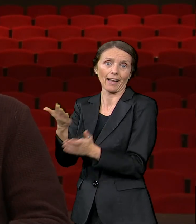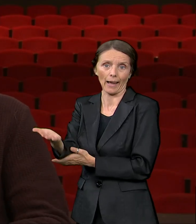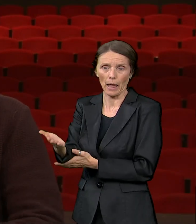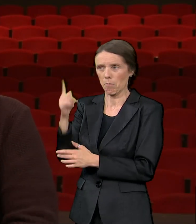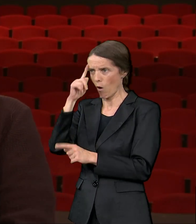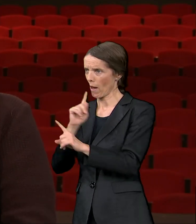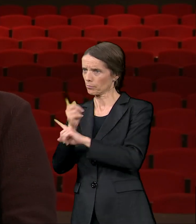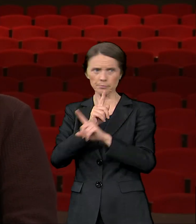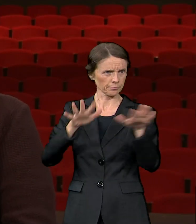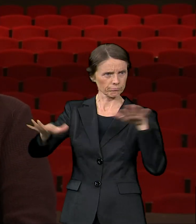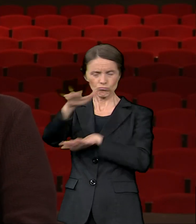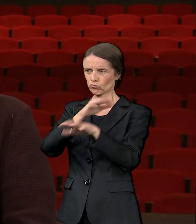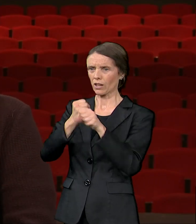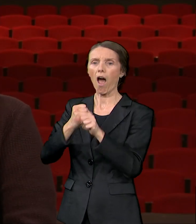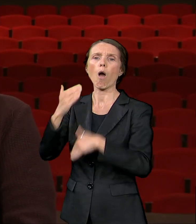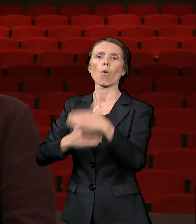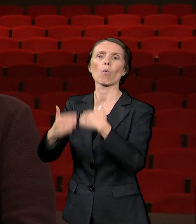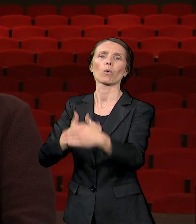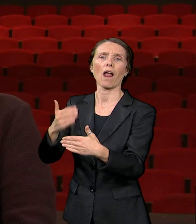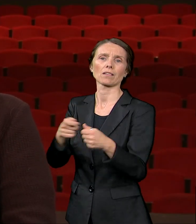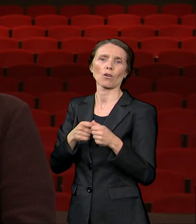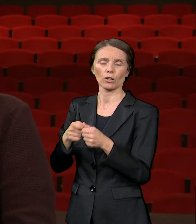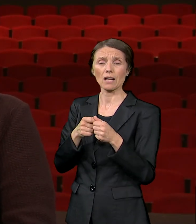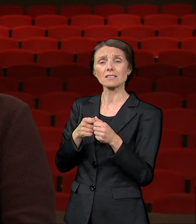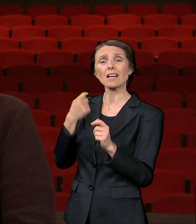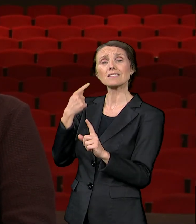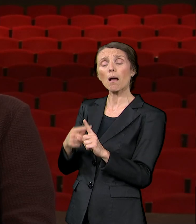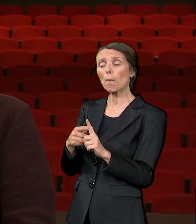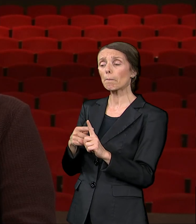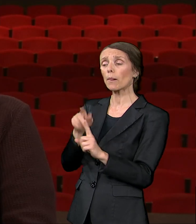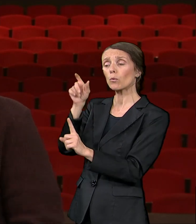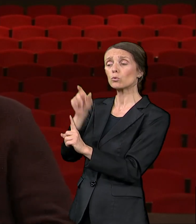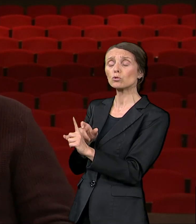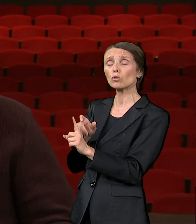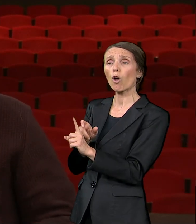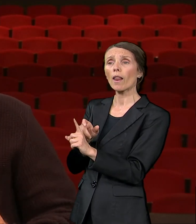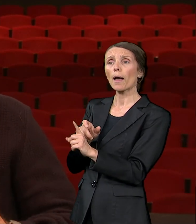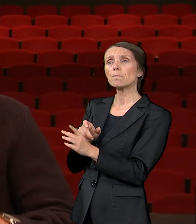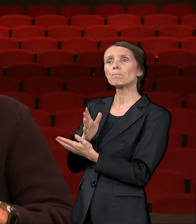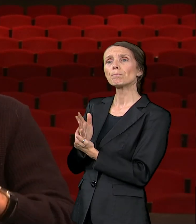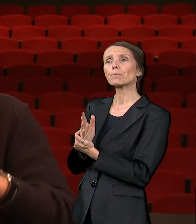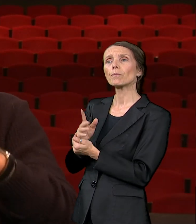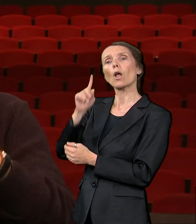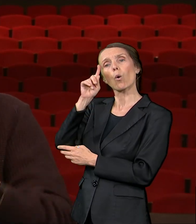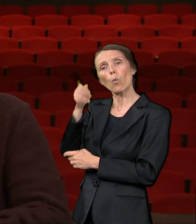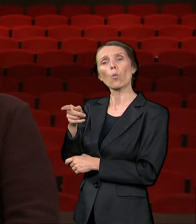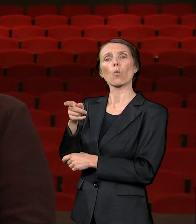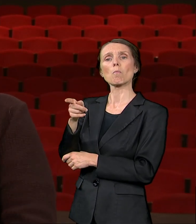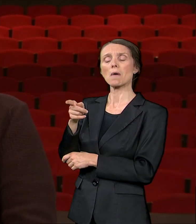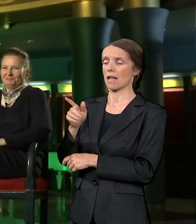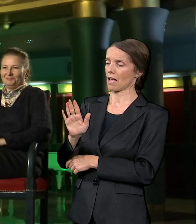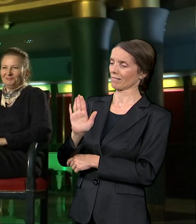s te strane umela da dovede svoj posao do